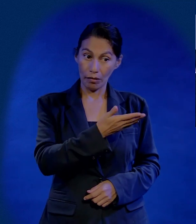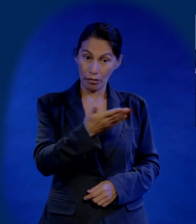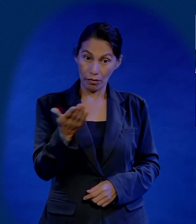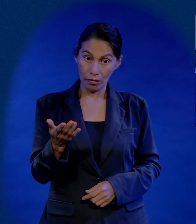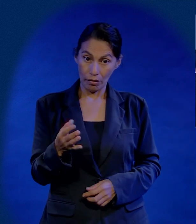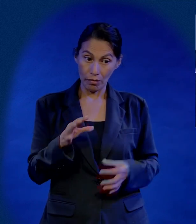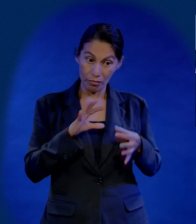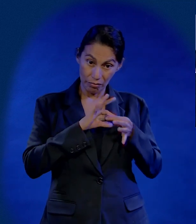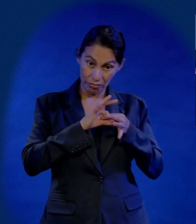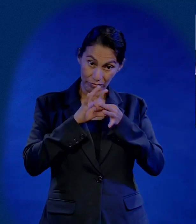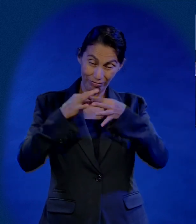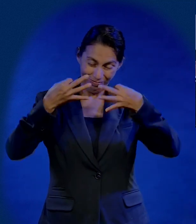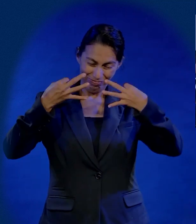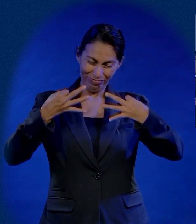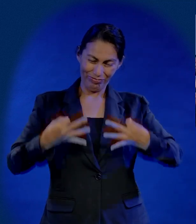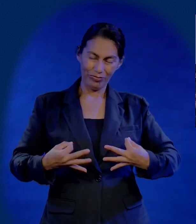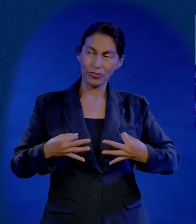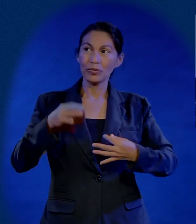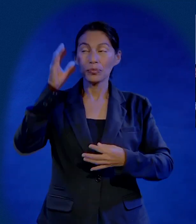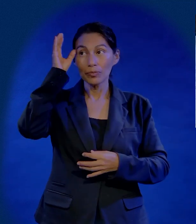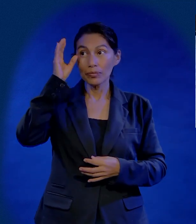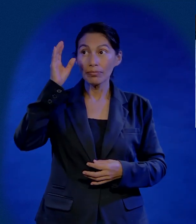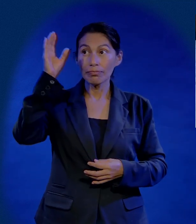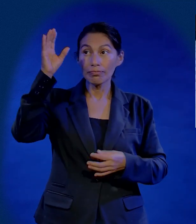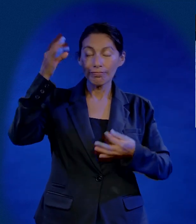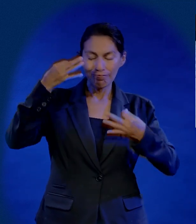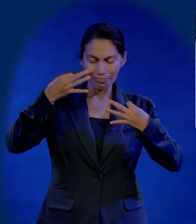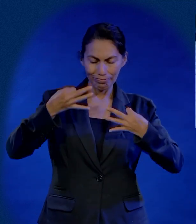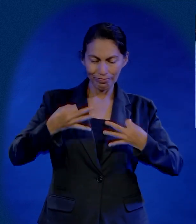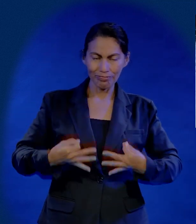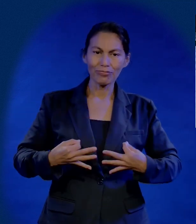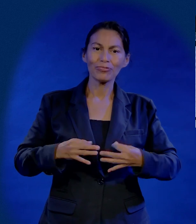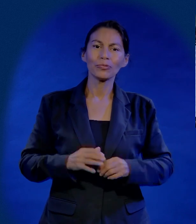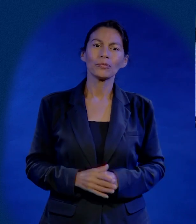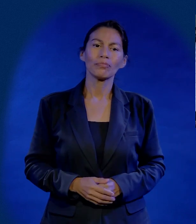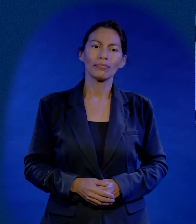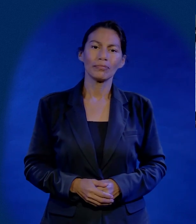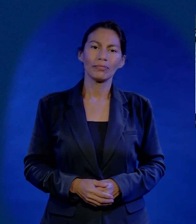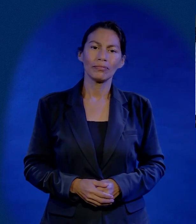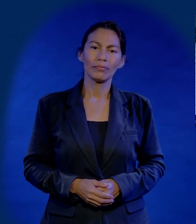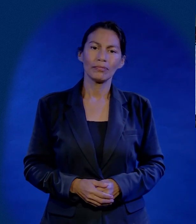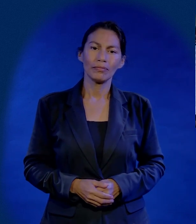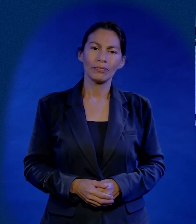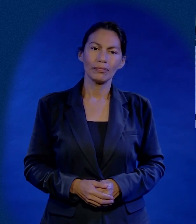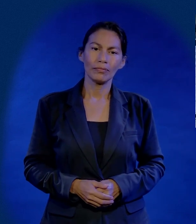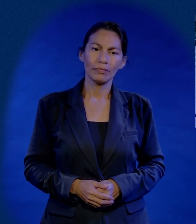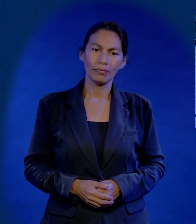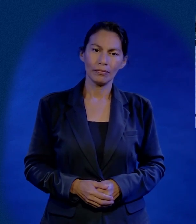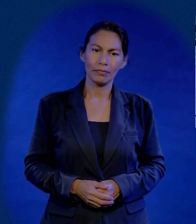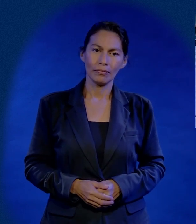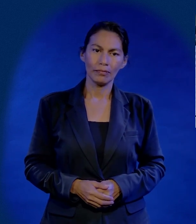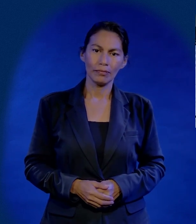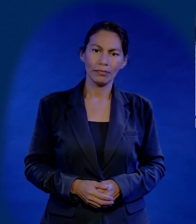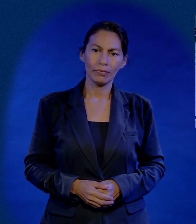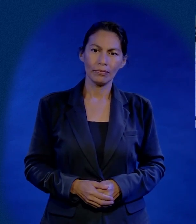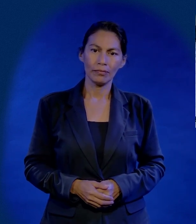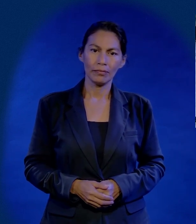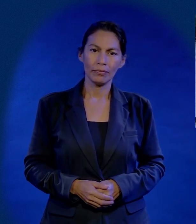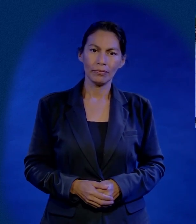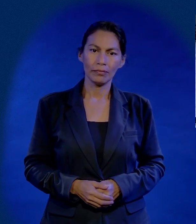Dígale al de al lado. Mantente íntegro en Cristo. Dígale hacia el de al lado. Mantente íntegro en